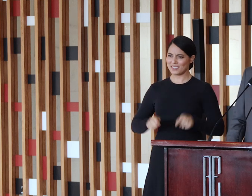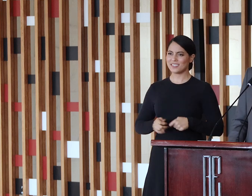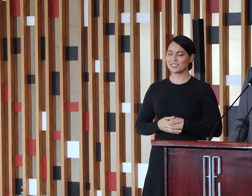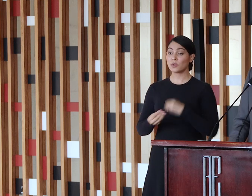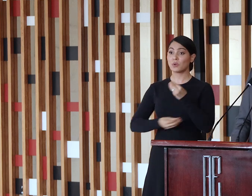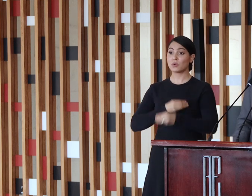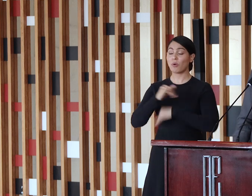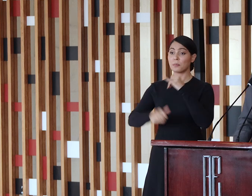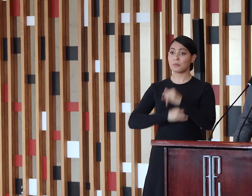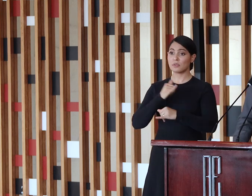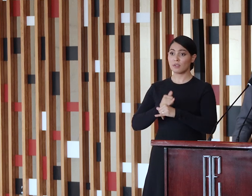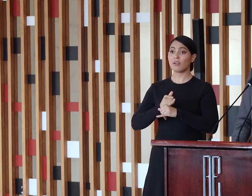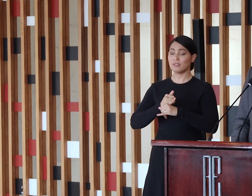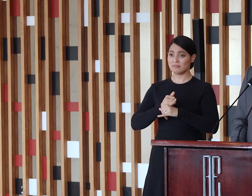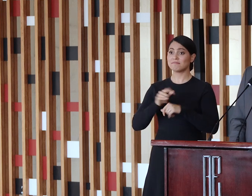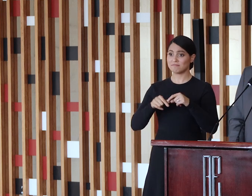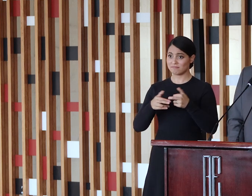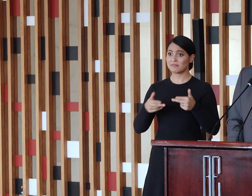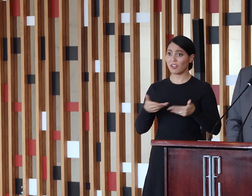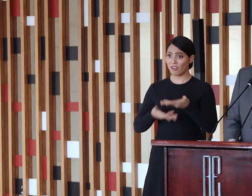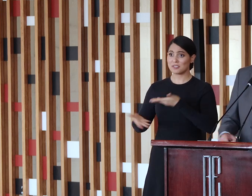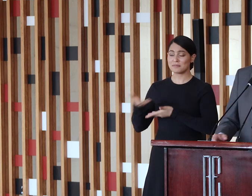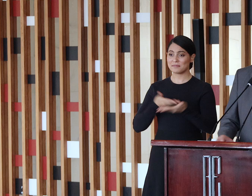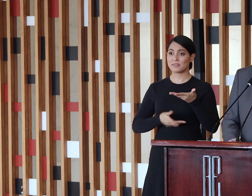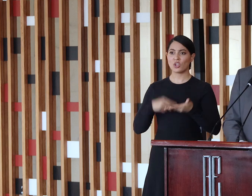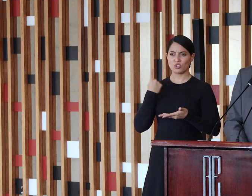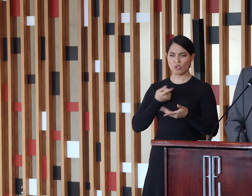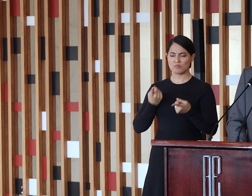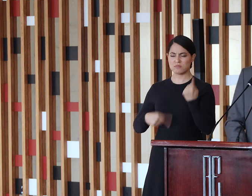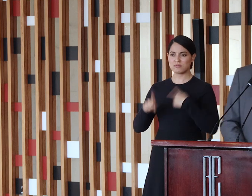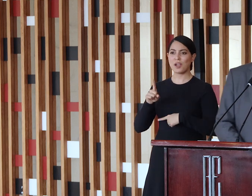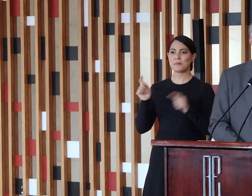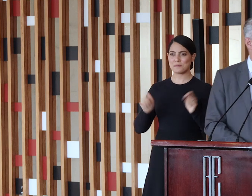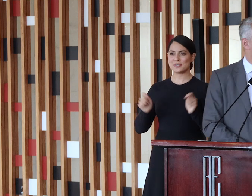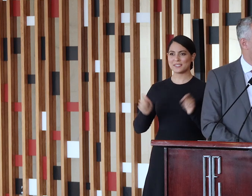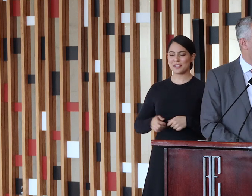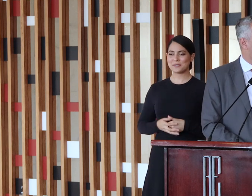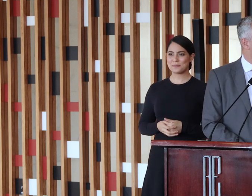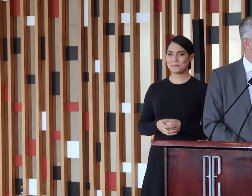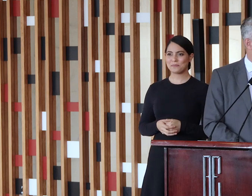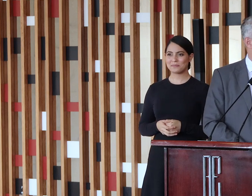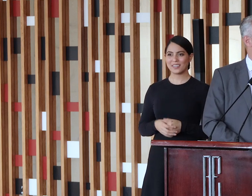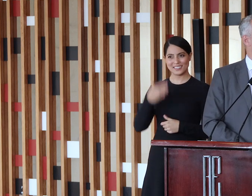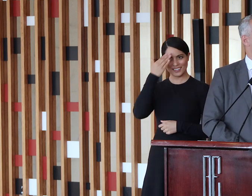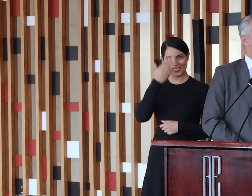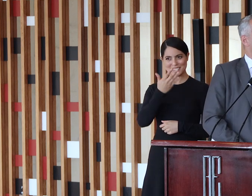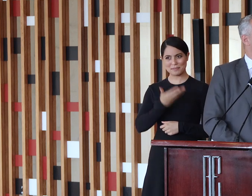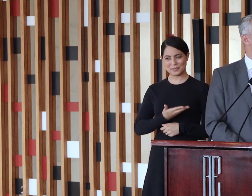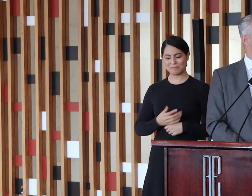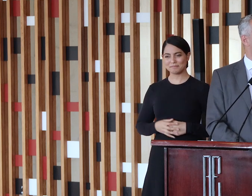plataforma de negócio, Negro Motos Júnior, para que possamos realmente avançar cada dia mais. Então, minha palavra aqui de agradecimento.